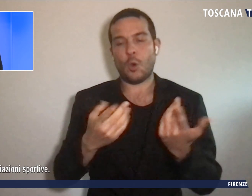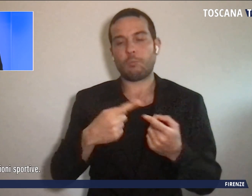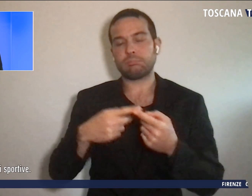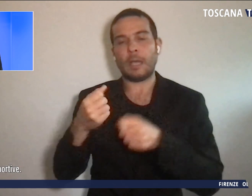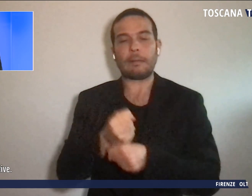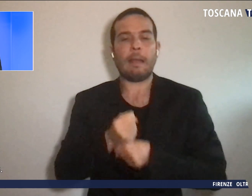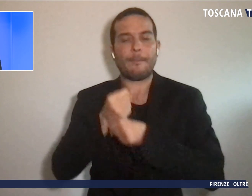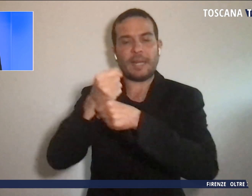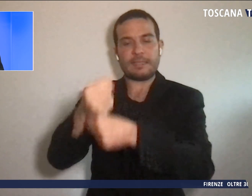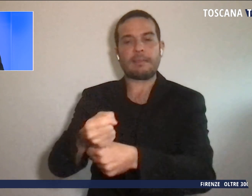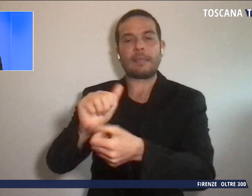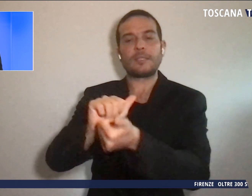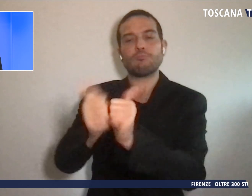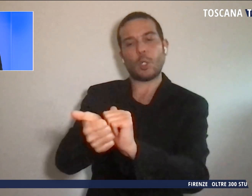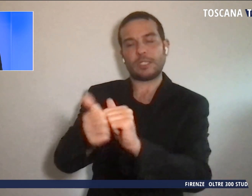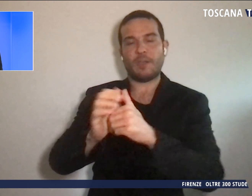sportive.